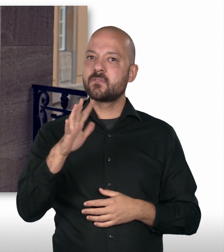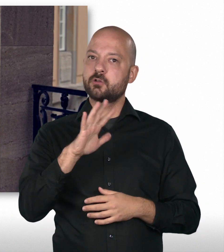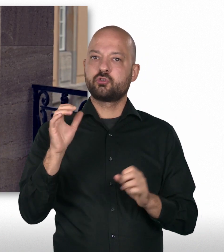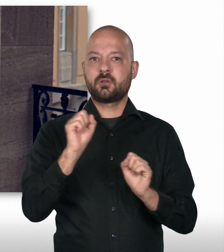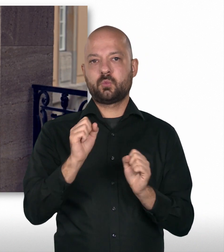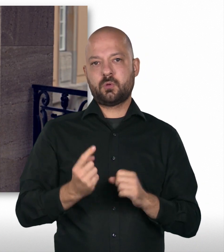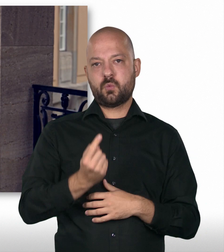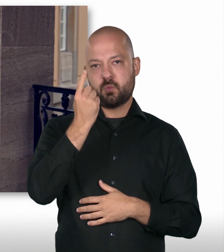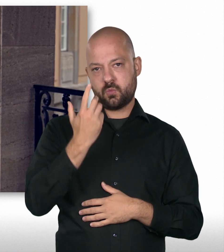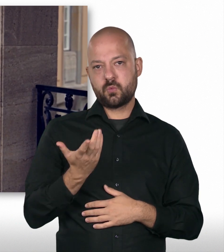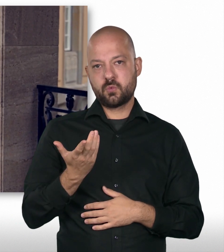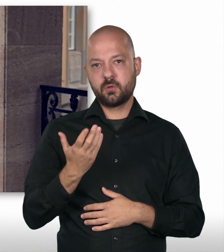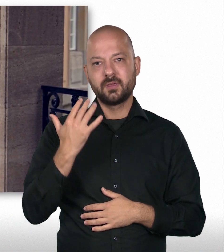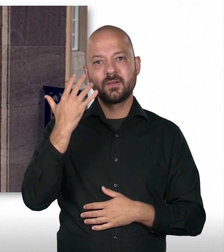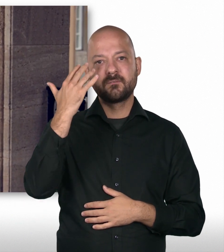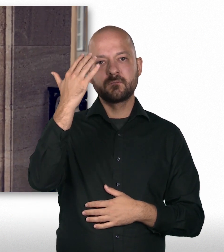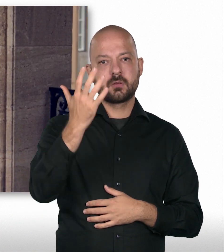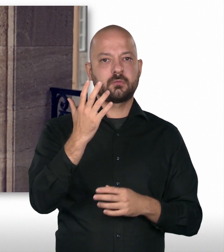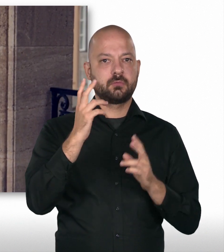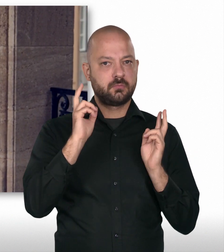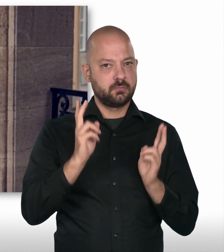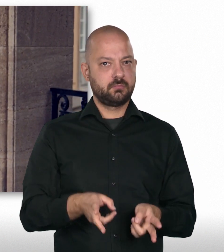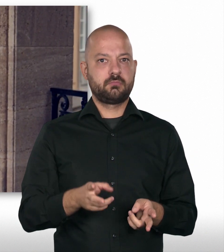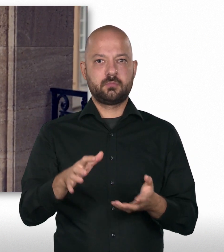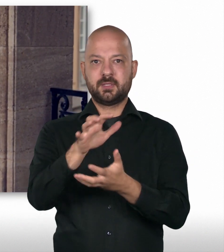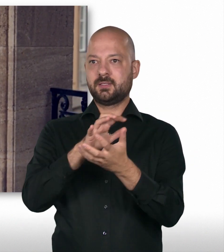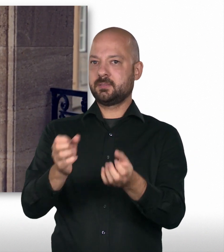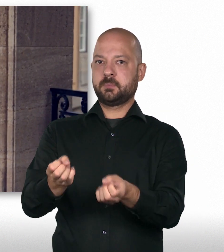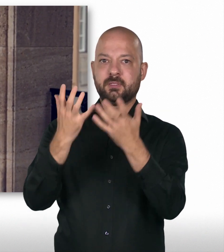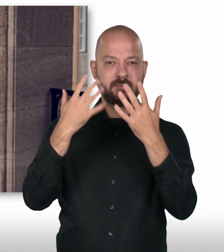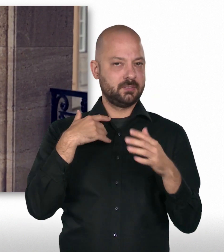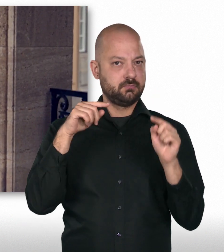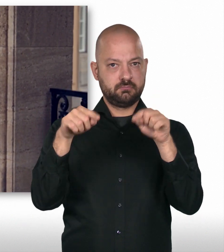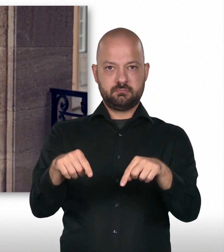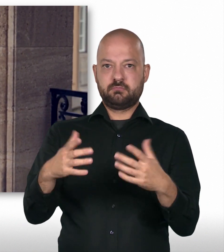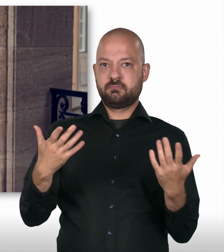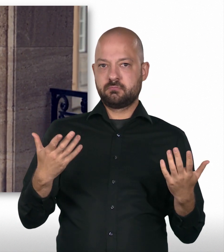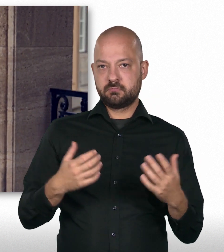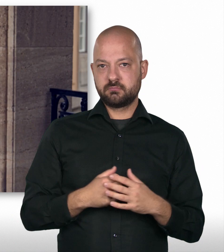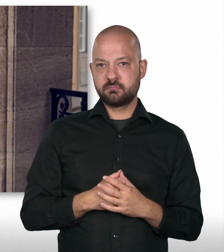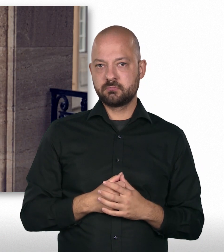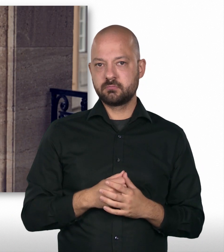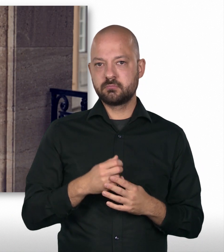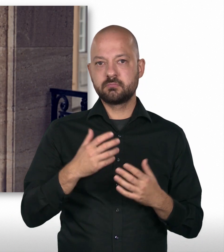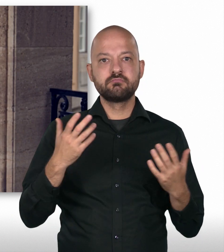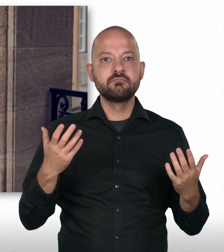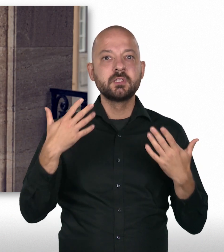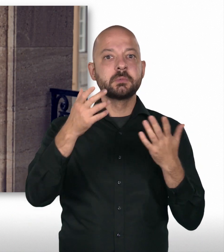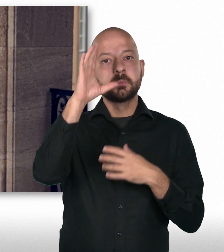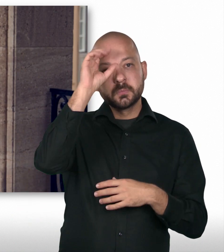Und dann werden wir irgendwann, also die Wahrscheinlichkeit ist hoch, dass wir irgendwann auch mal vor Ort sein werden, wenn so eine Krise passiert,